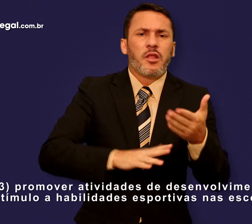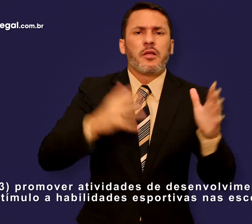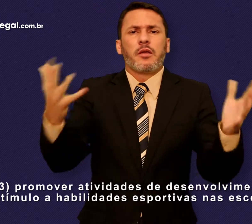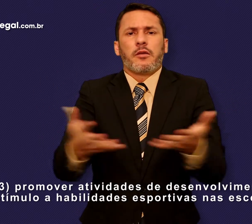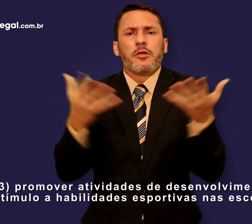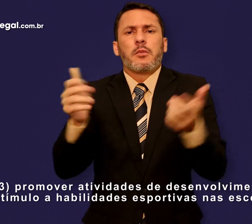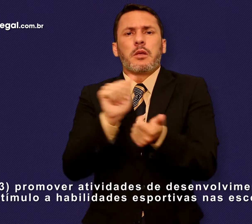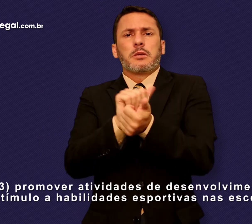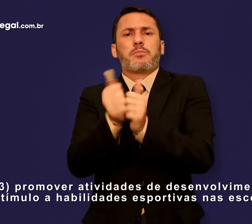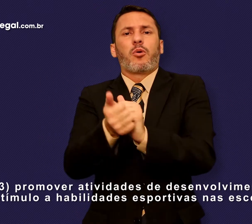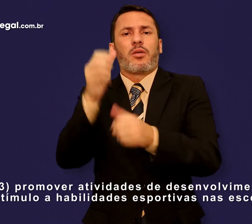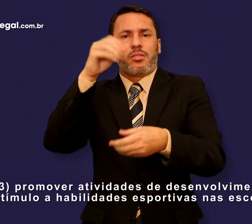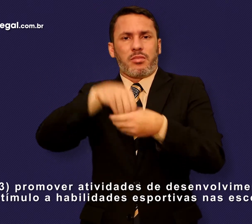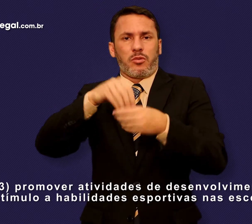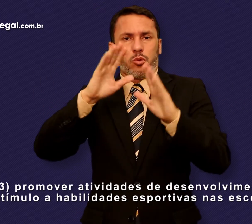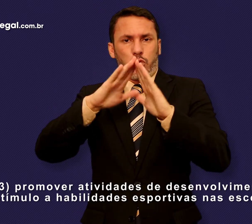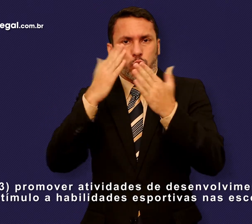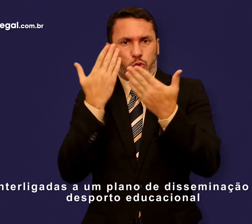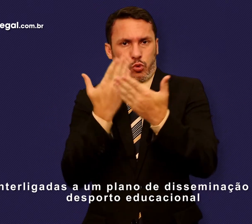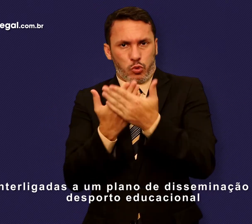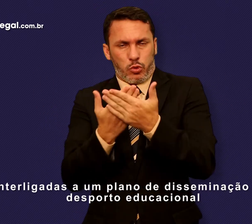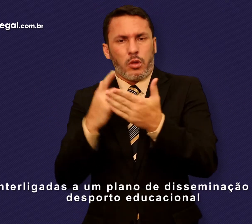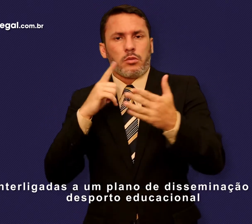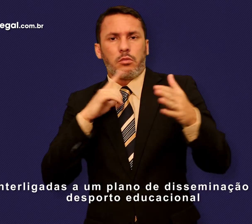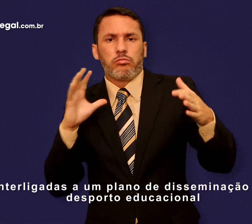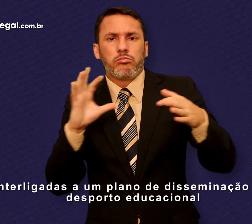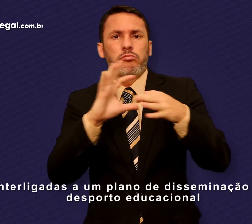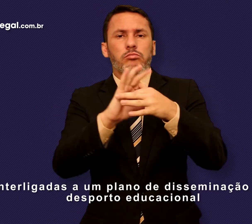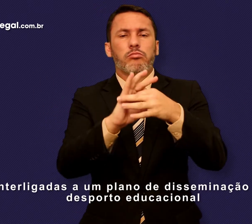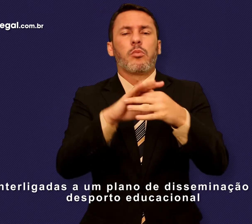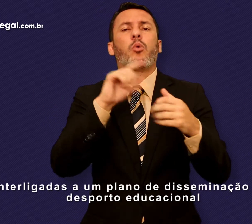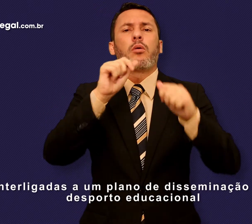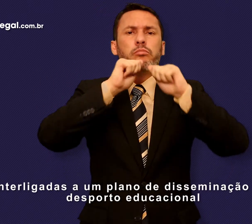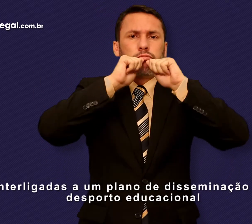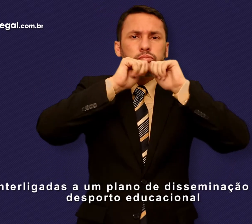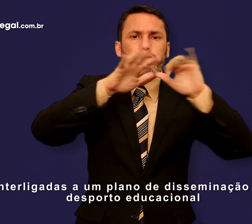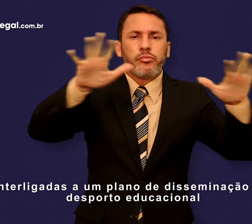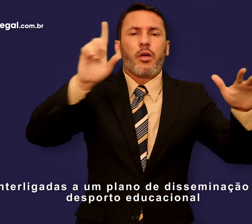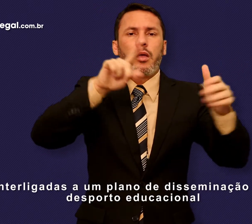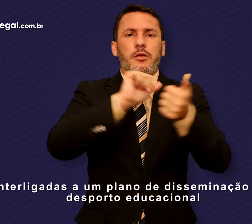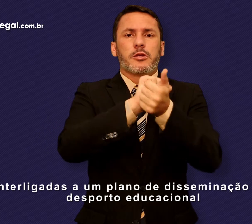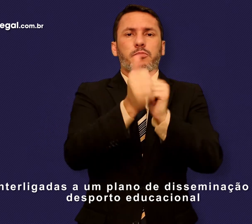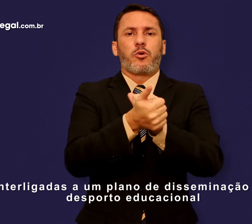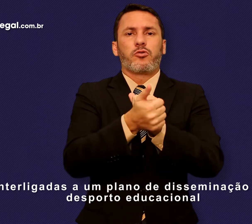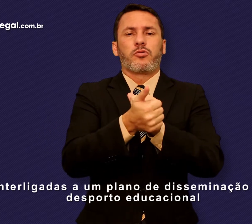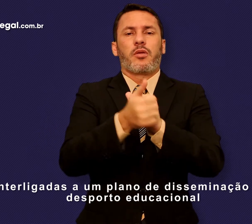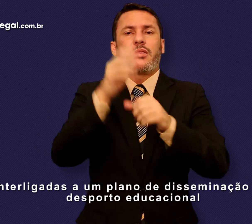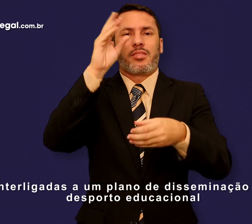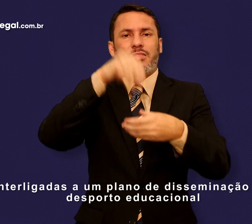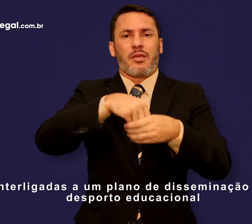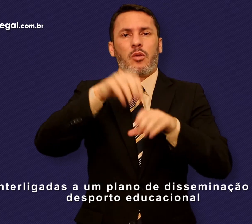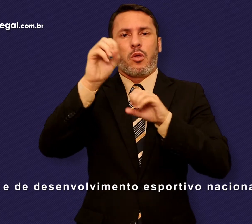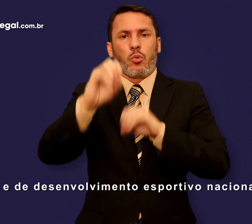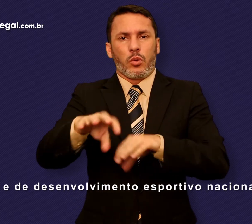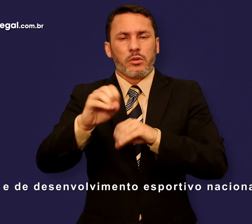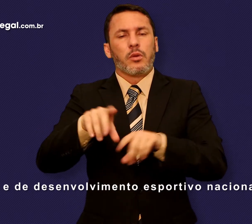habilidades esportivas nas escolas interligadas a um plano de disseminação do desporto educacional e de